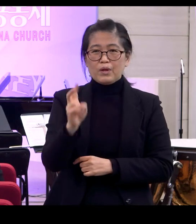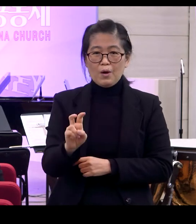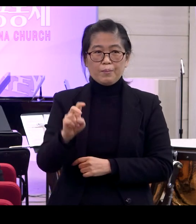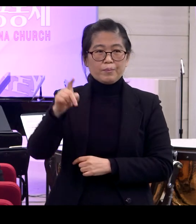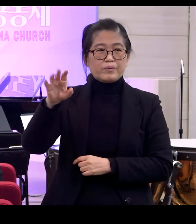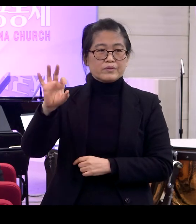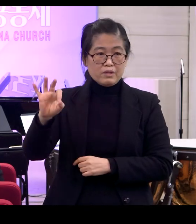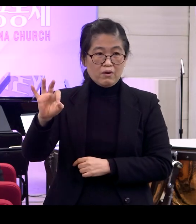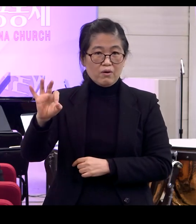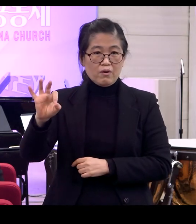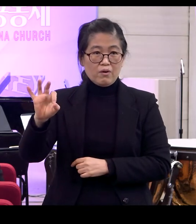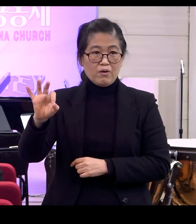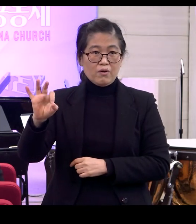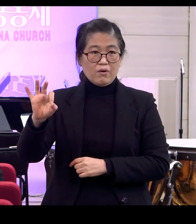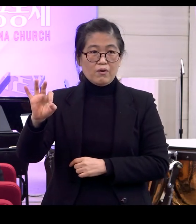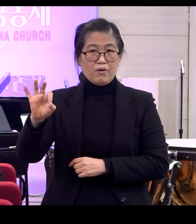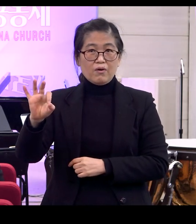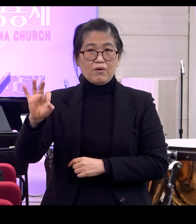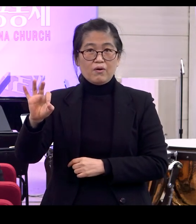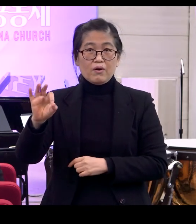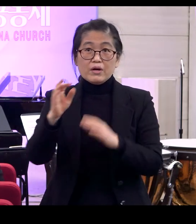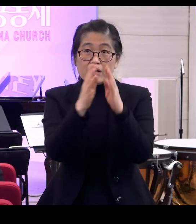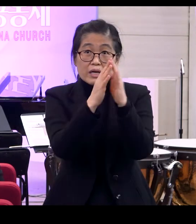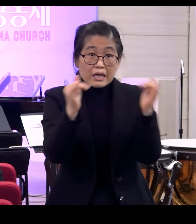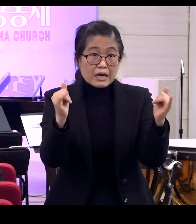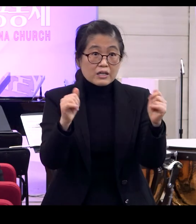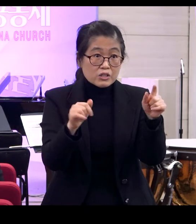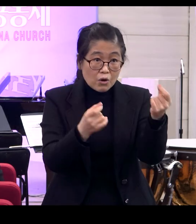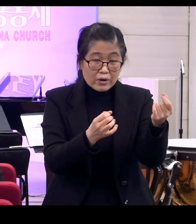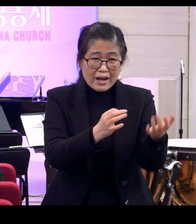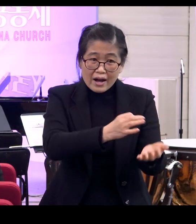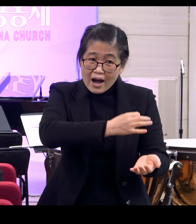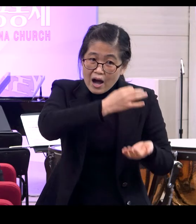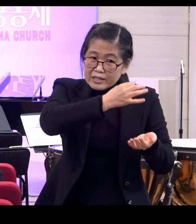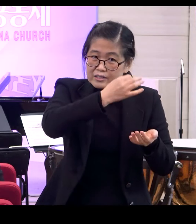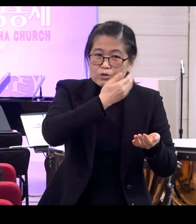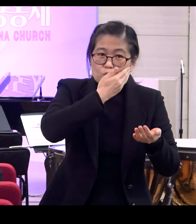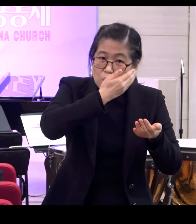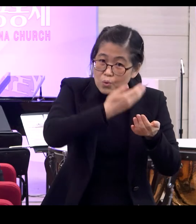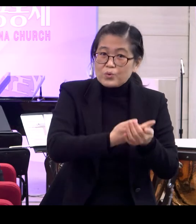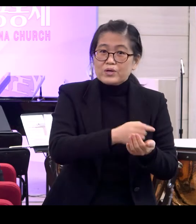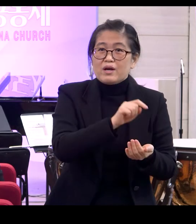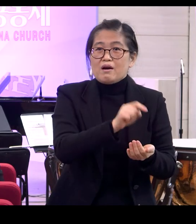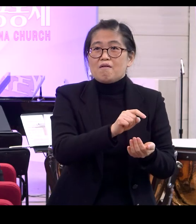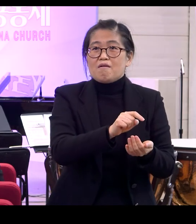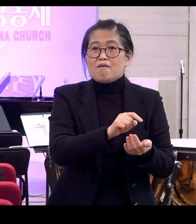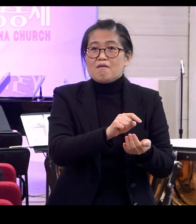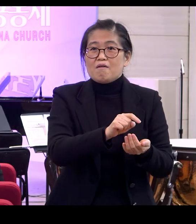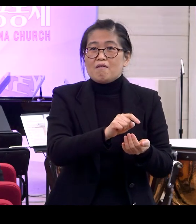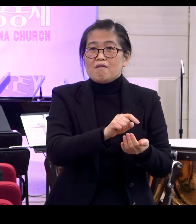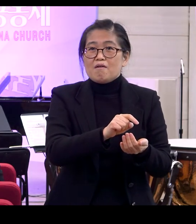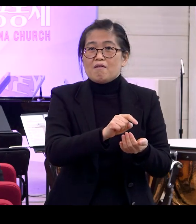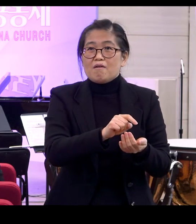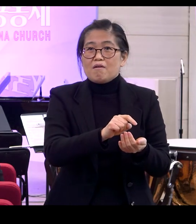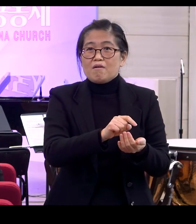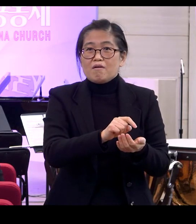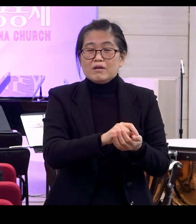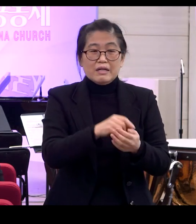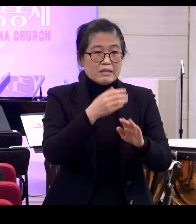네 존엄성 네 인간은 그렇게 가치 있고 존귀하다 그 메시지를 말하고 있는 거예요 다른 어떤 것보다